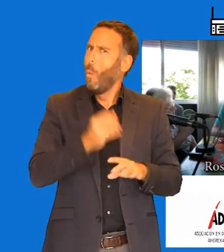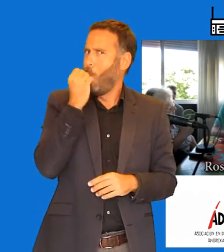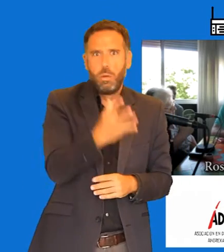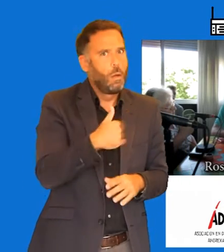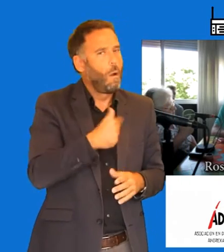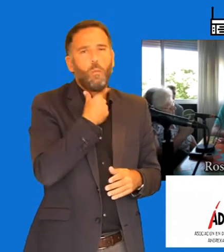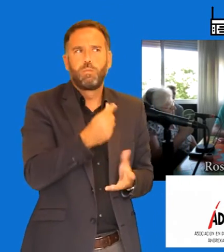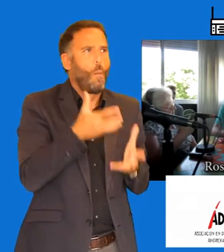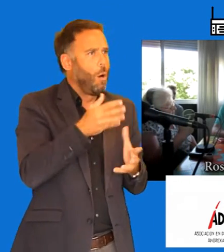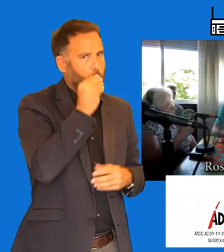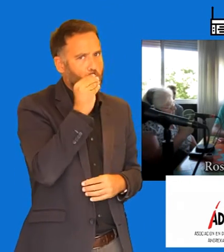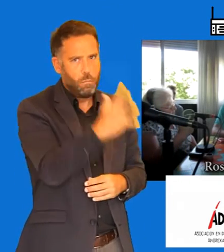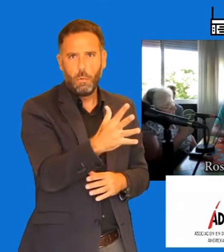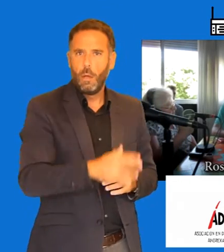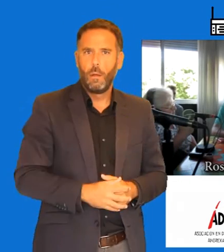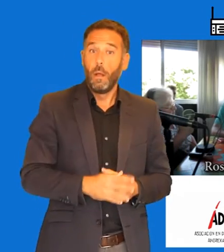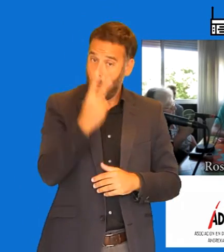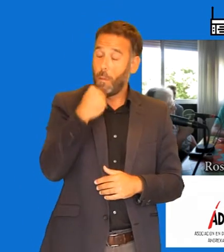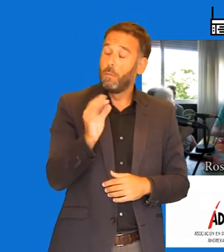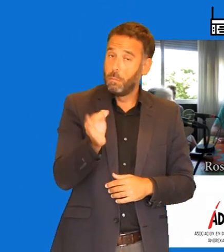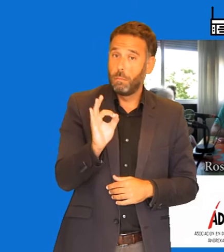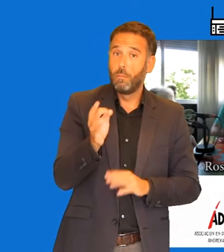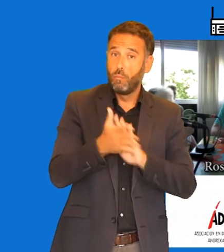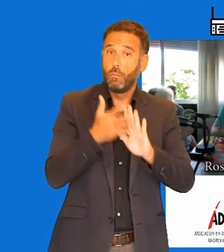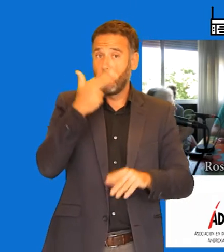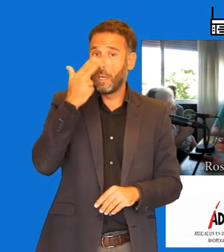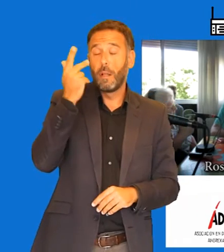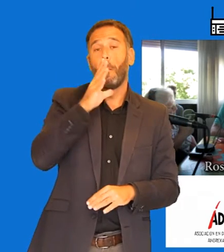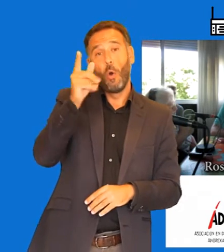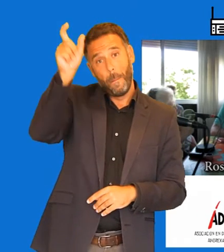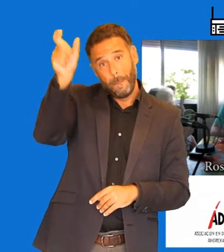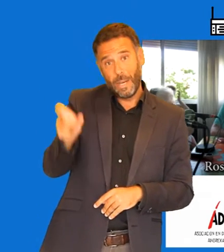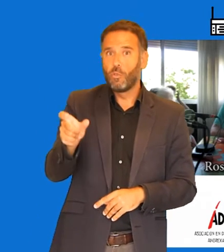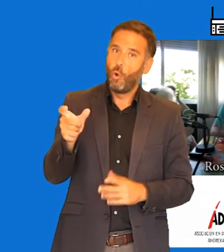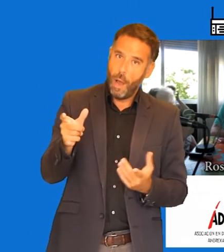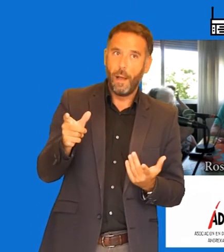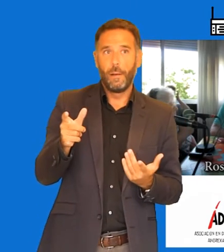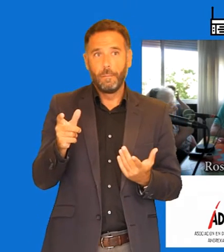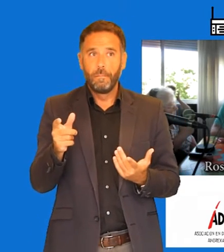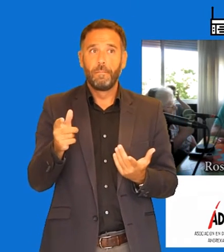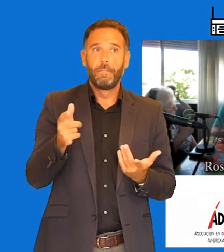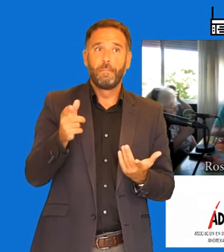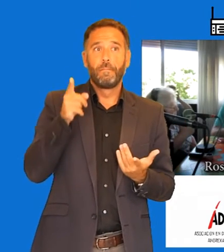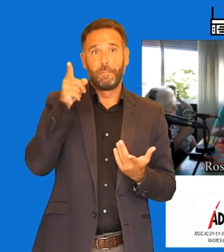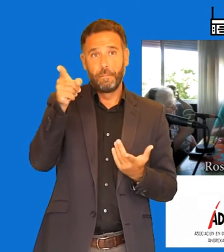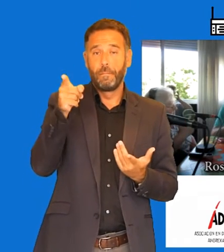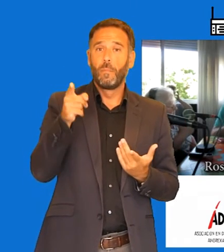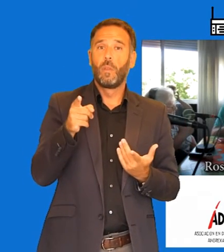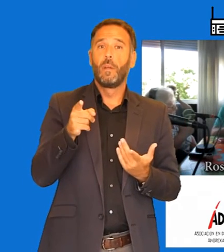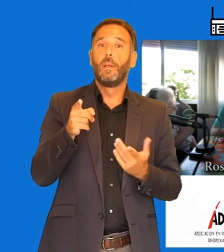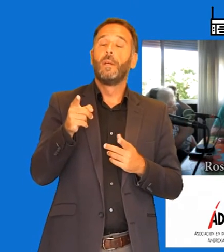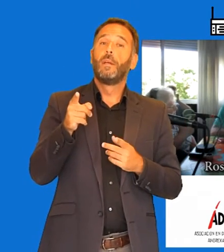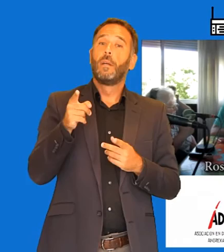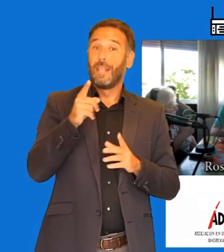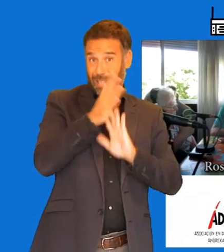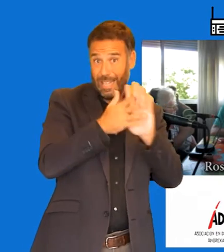mucho, ¿eh? Sí, sí, No, y es interesante porque una persona que la... Porque estos trastornos de los que estamos hablando,